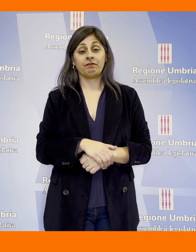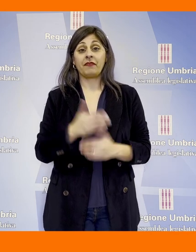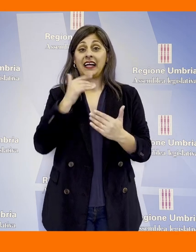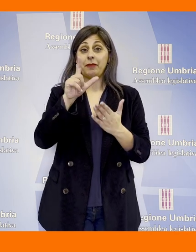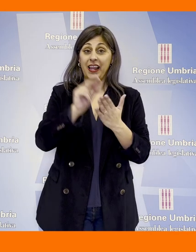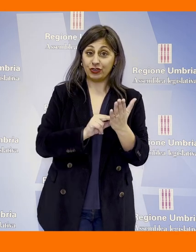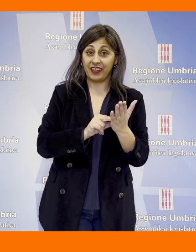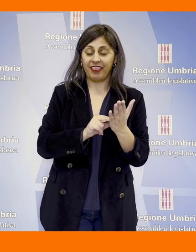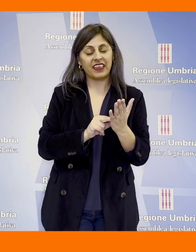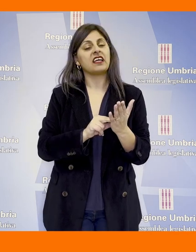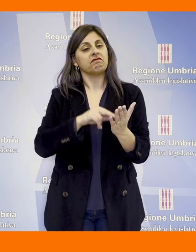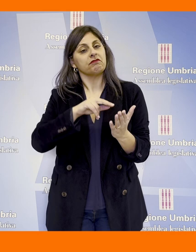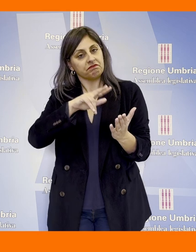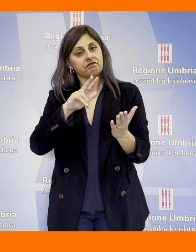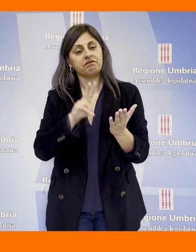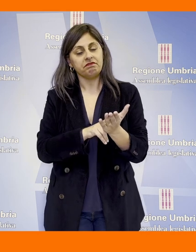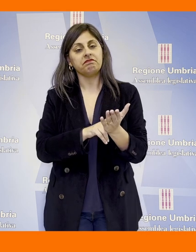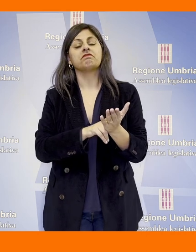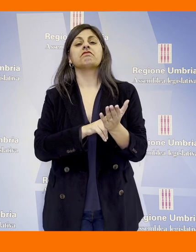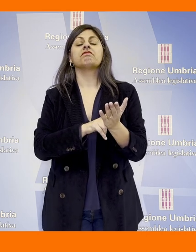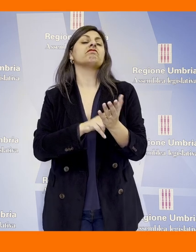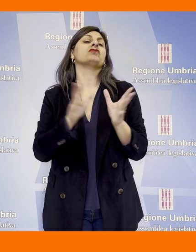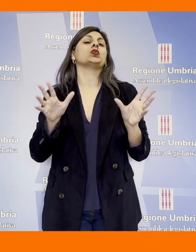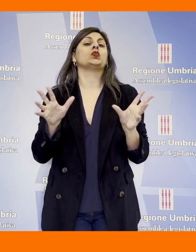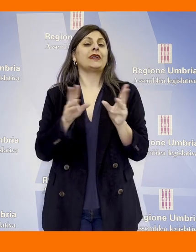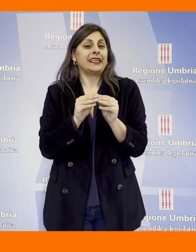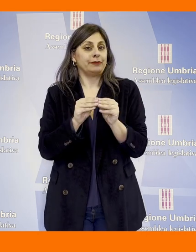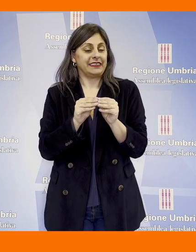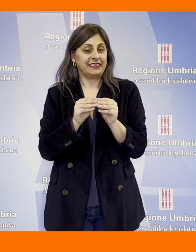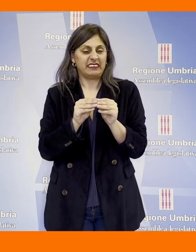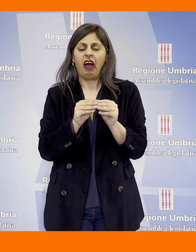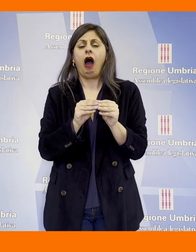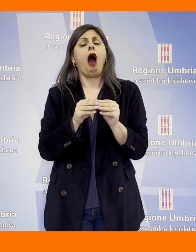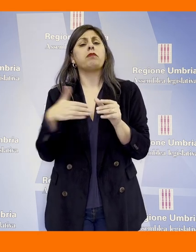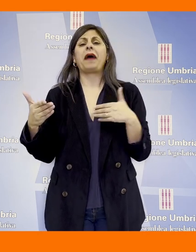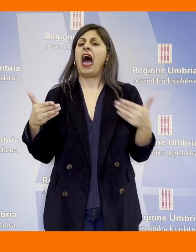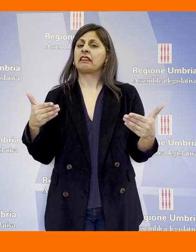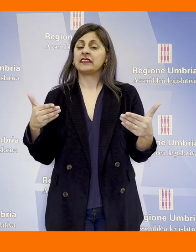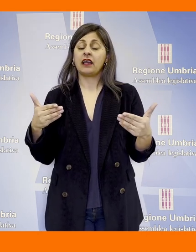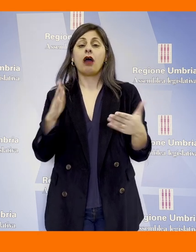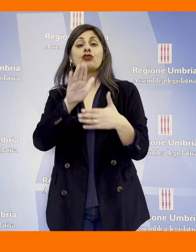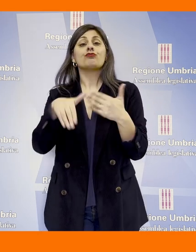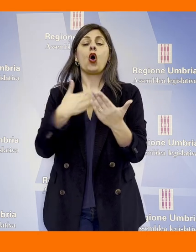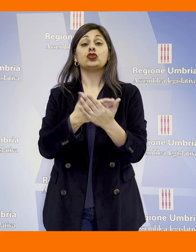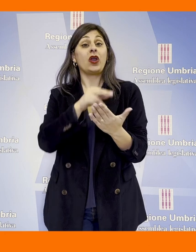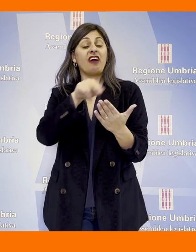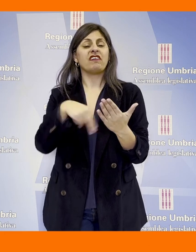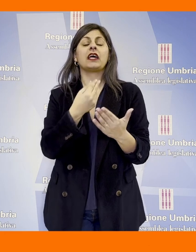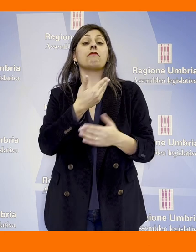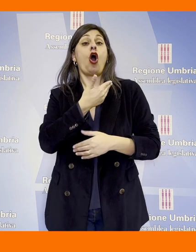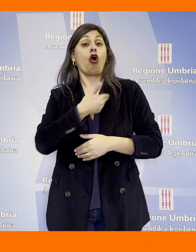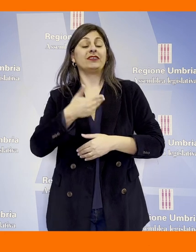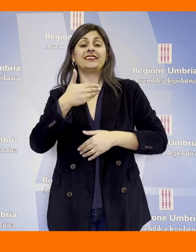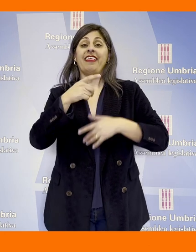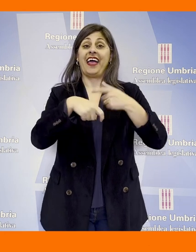L'Assemblea legislativa ha approvato con voto unanime, bipartisan, la mozione a firma